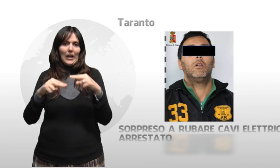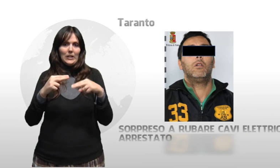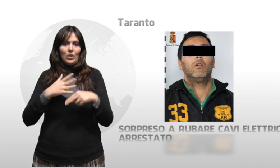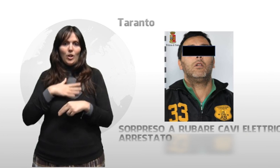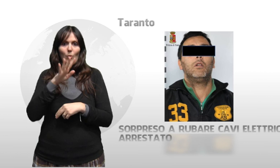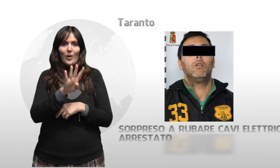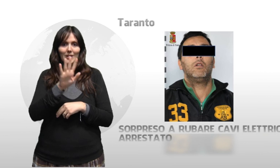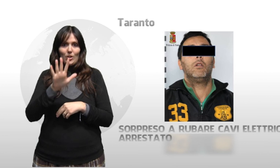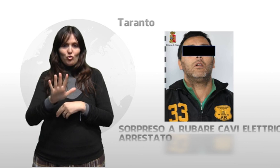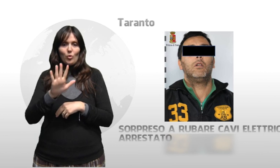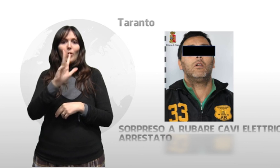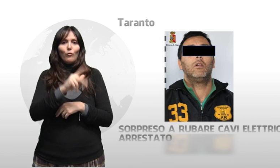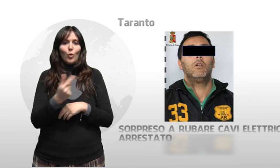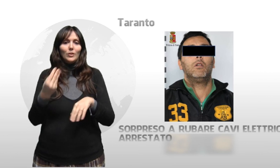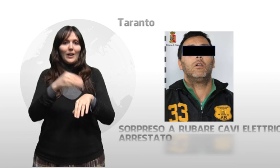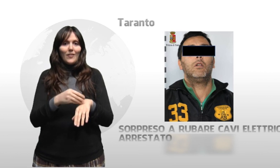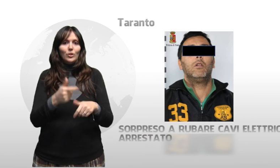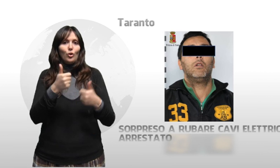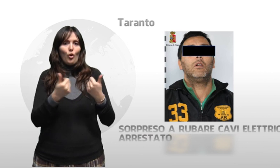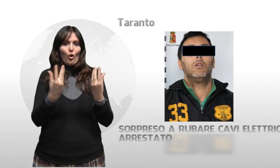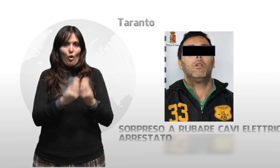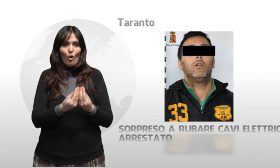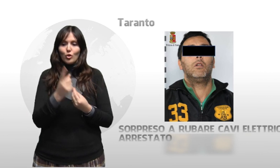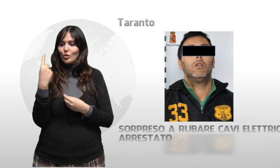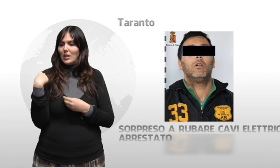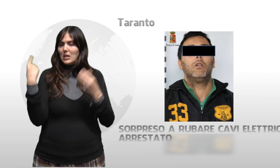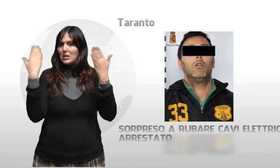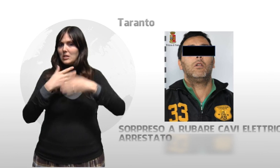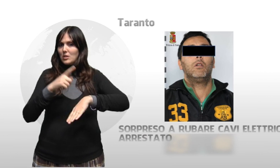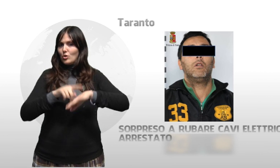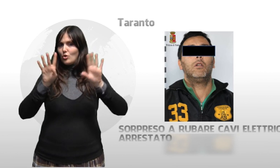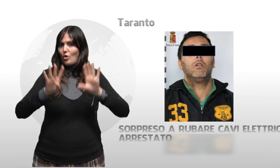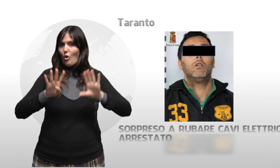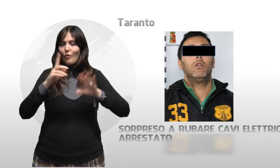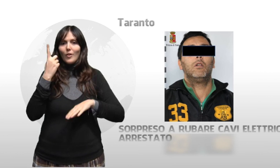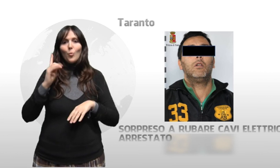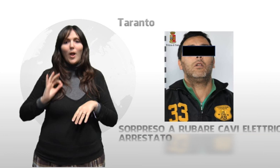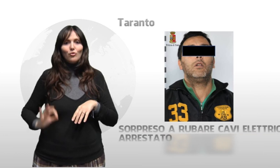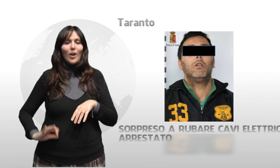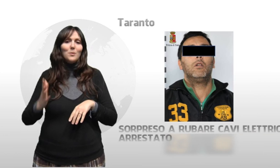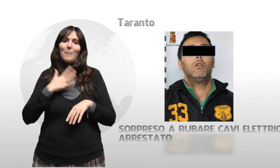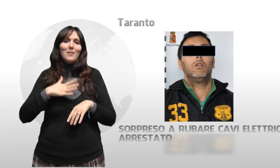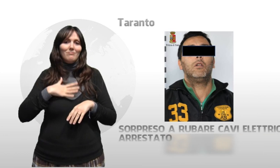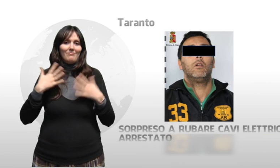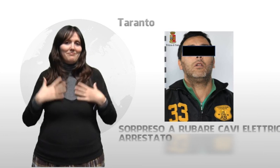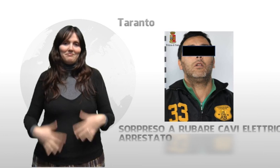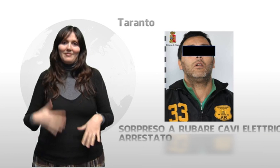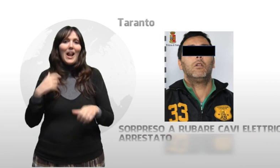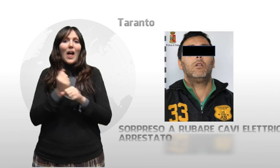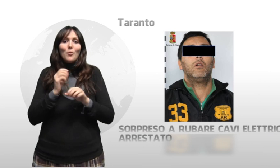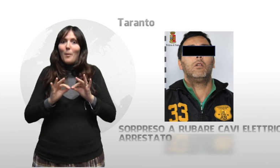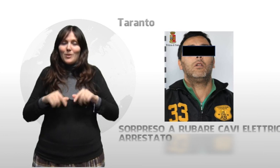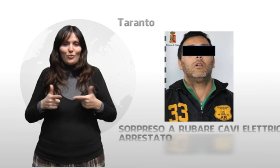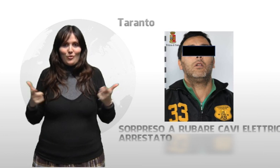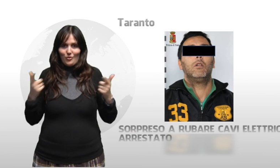tarantino di 45 anni. Intorno alle 21 di ieri un agente libero dal servizio nel transitare in via Blandamura